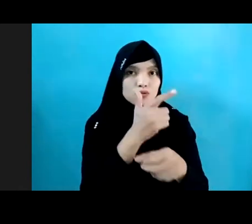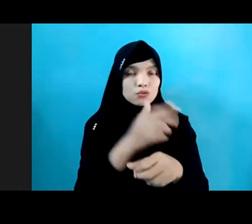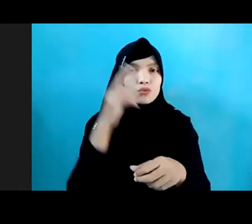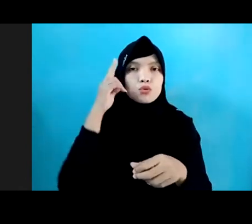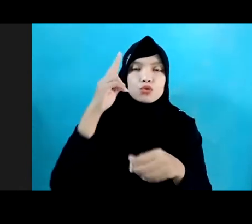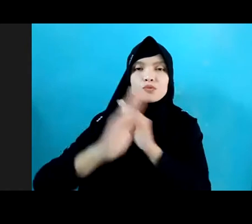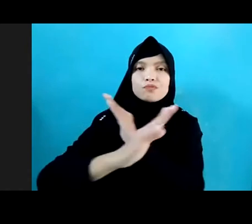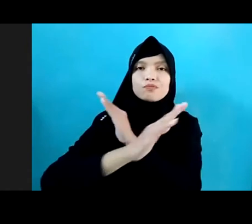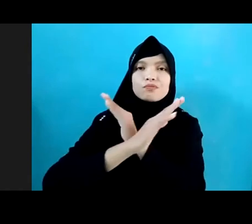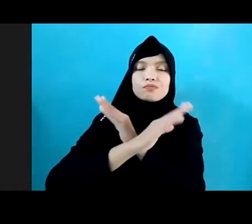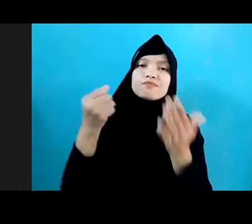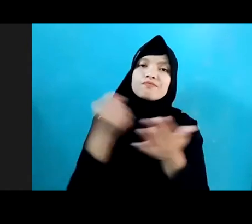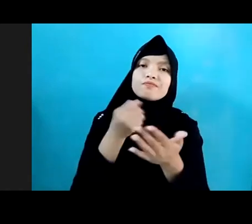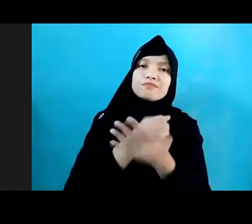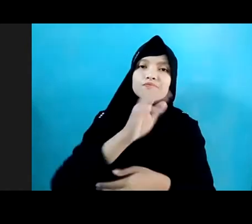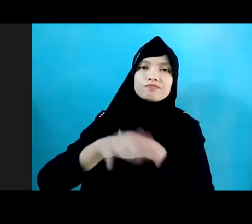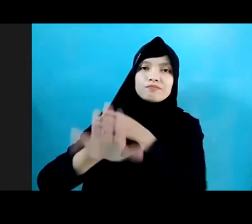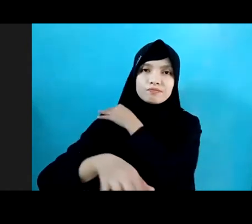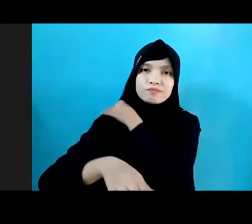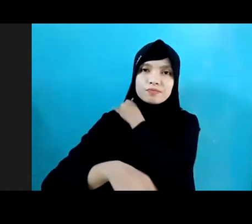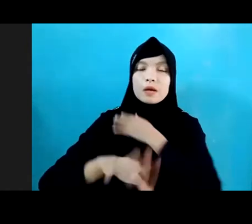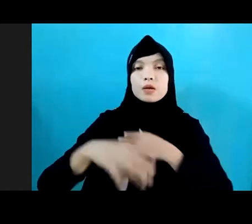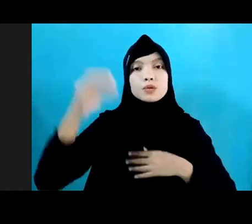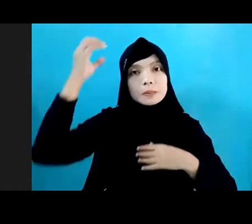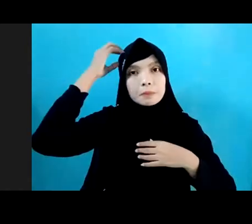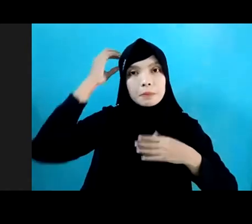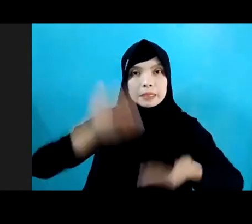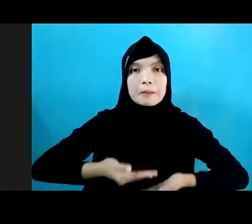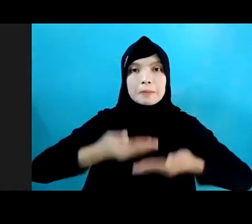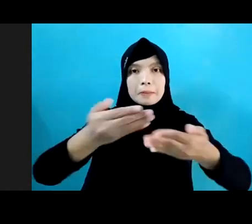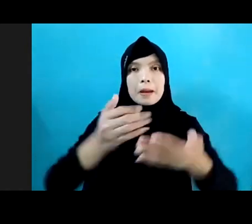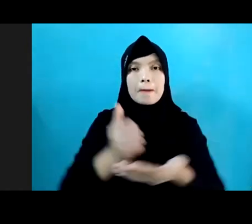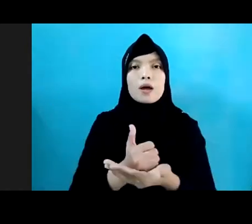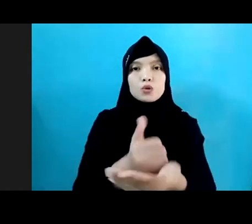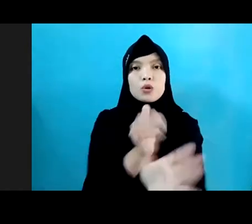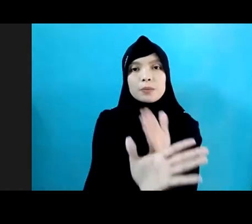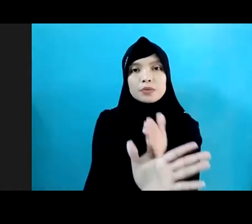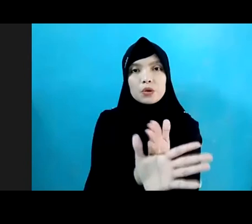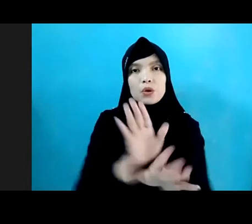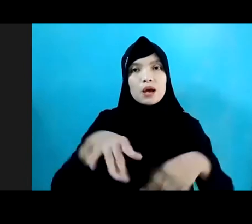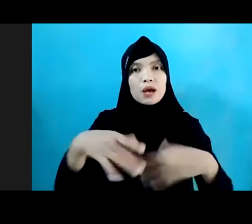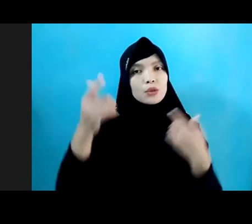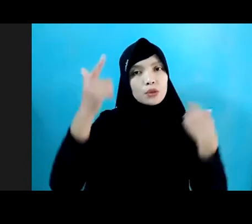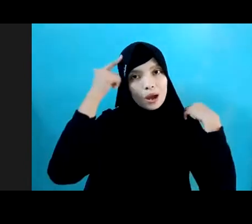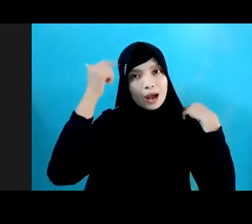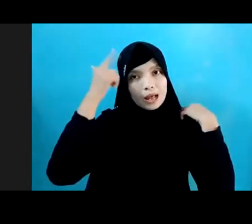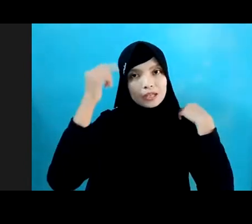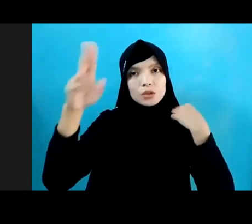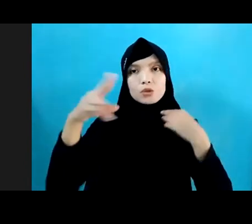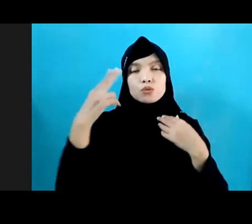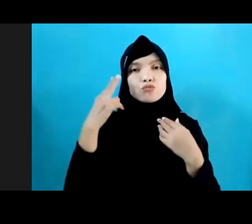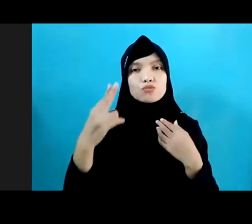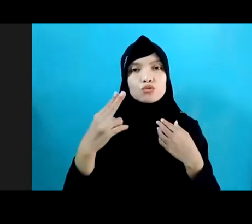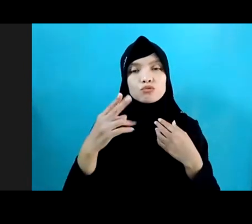Mencegah Kekerasan Anak Pemerintah Juga Memberikan Bantuan Psikolog Atau Pihak Ahli Dalam Menangani Kasus Kekerasan